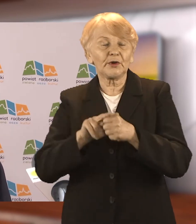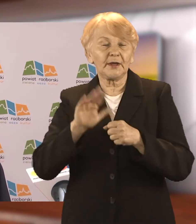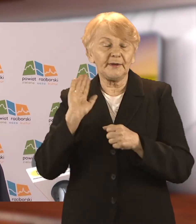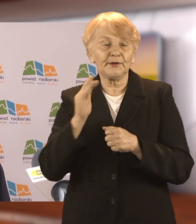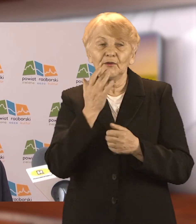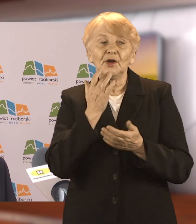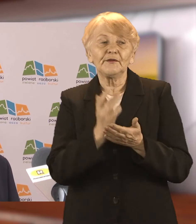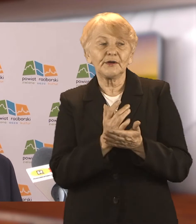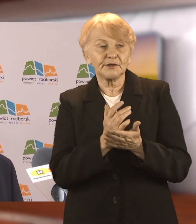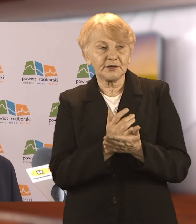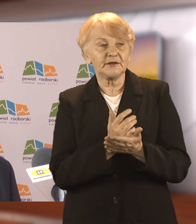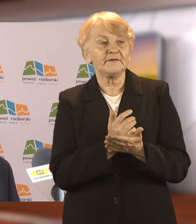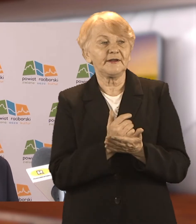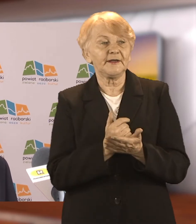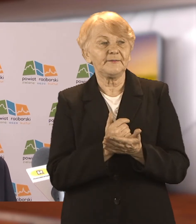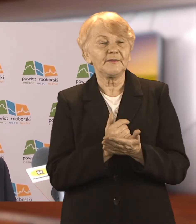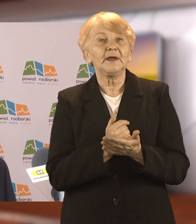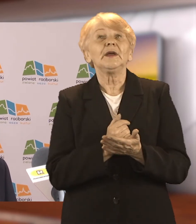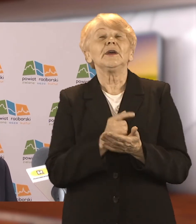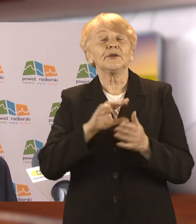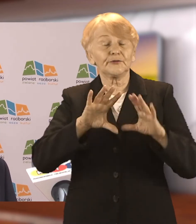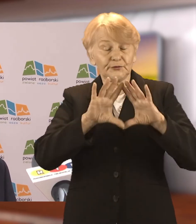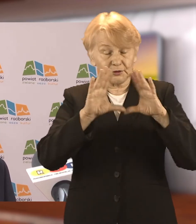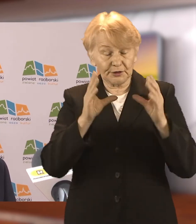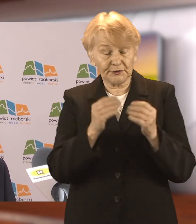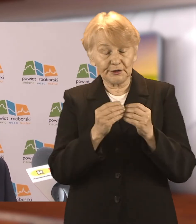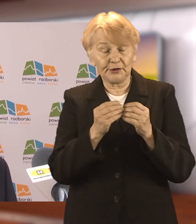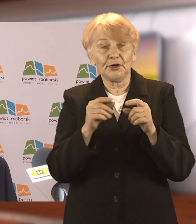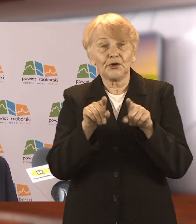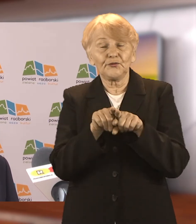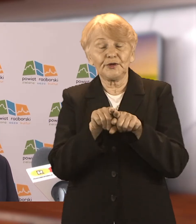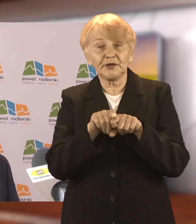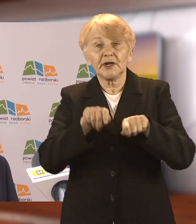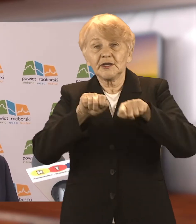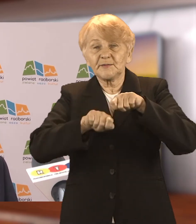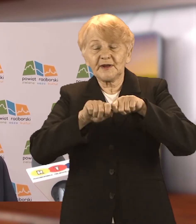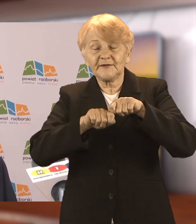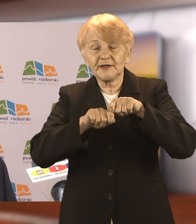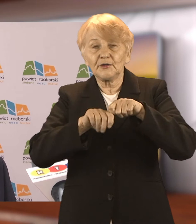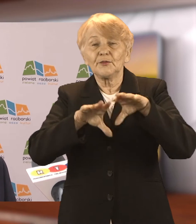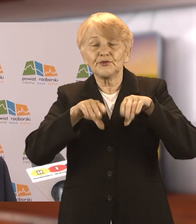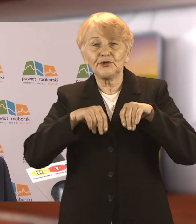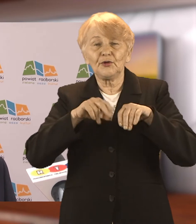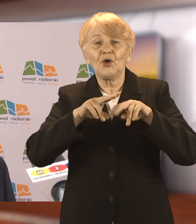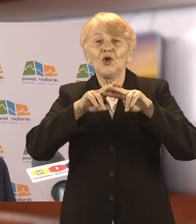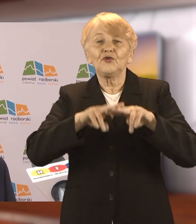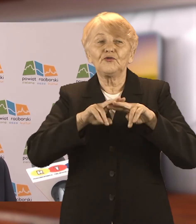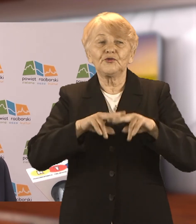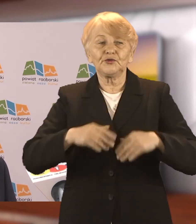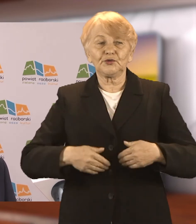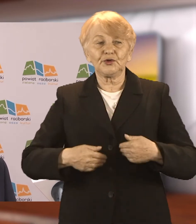wpisany do rejestru, bo tego czynić nie trzeba, ale zaakceptowany przez Narodowy Fundusz Zdrowia. I de facto po dwóch tygodniach